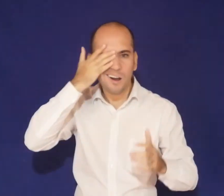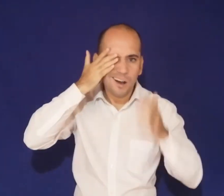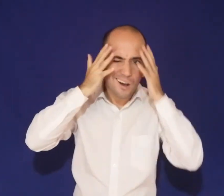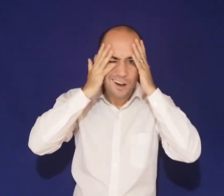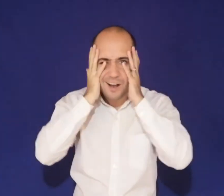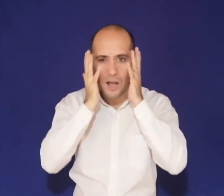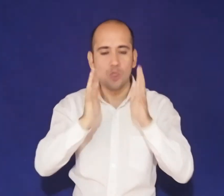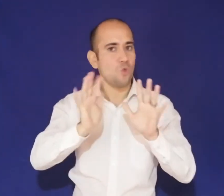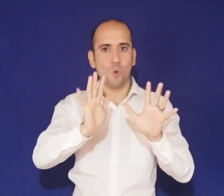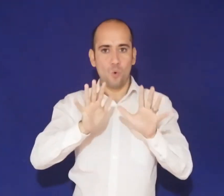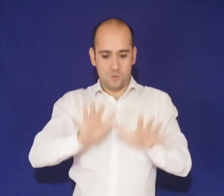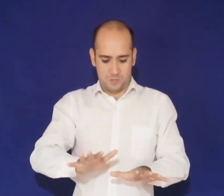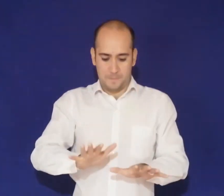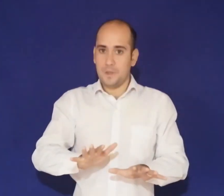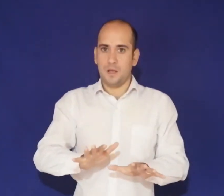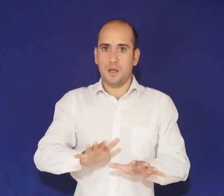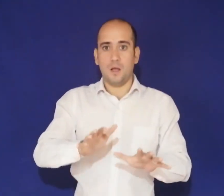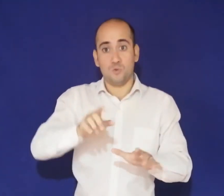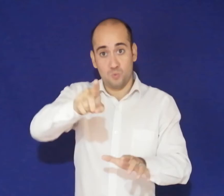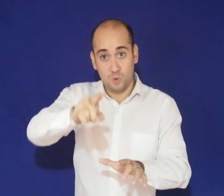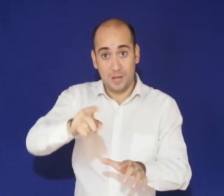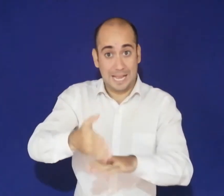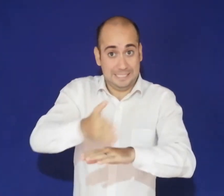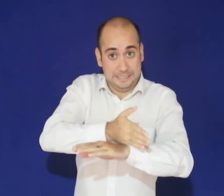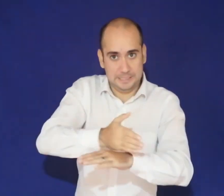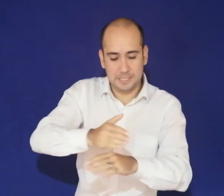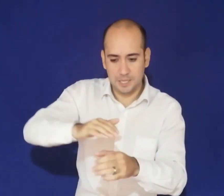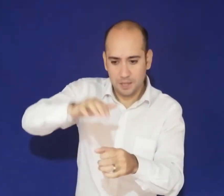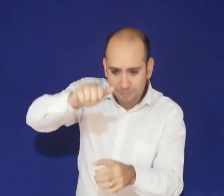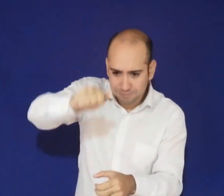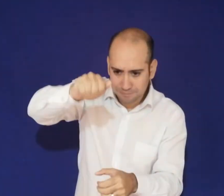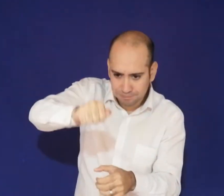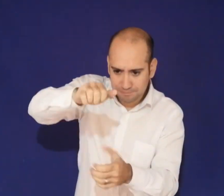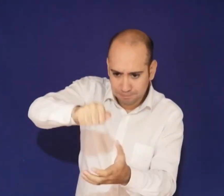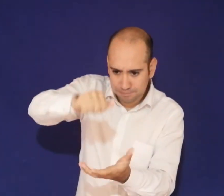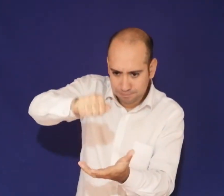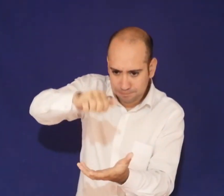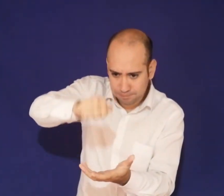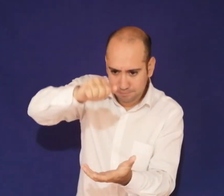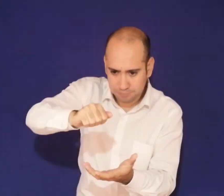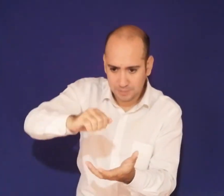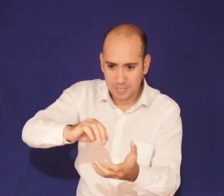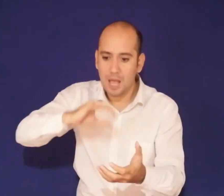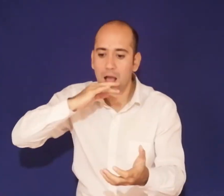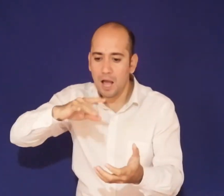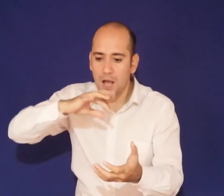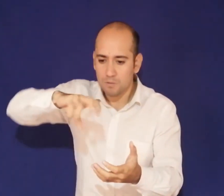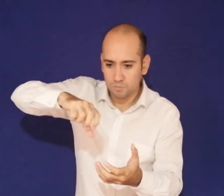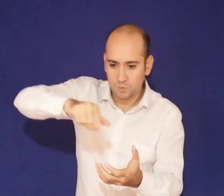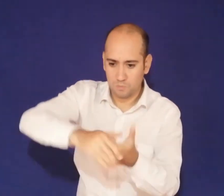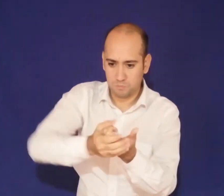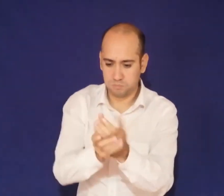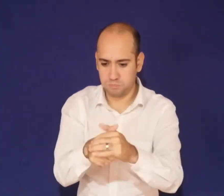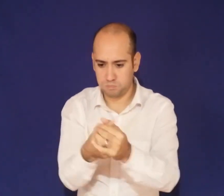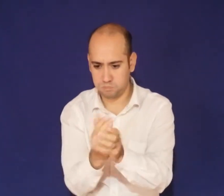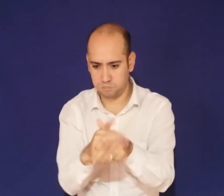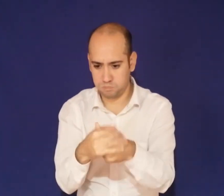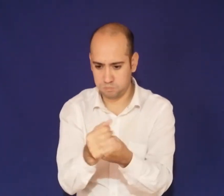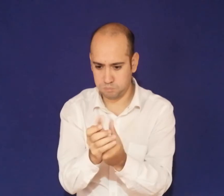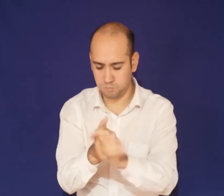Todos nosotros nos cuidamos y nos gusta que tú también estés en la casa y te puedas cuidar. Venga salud, tú y